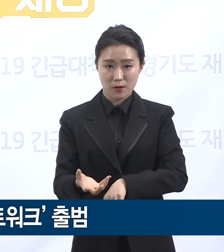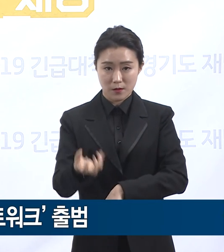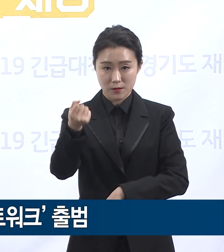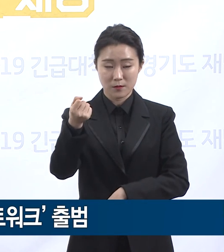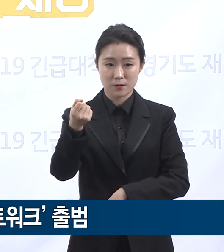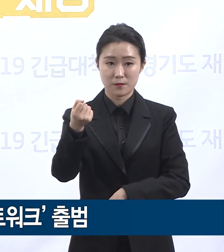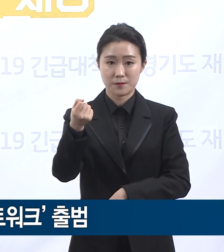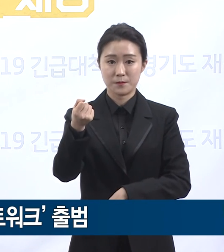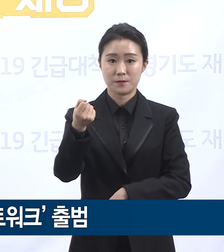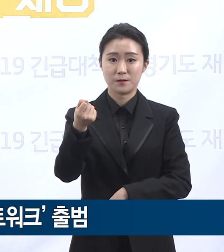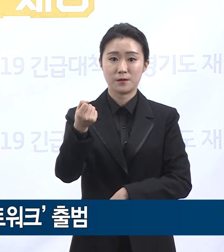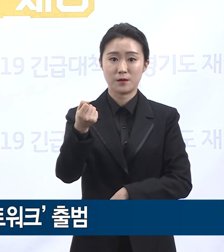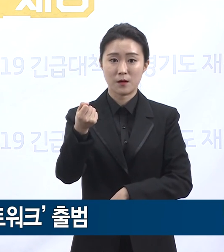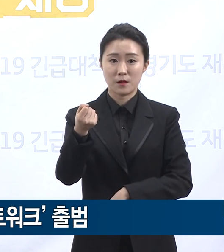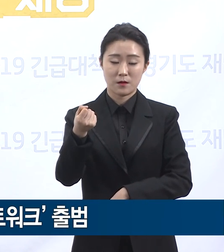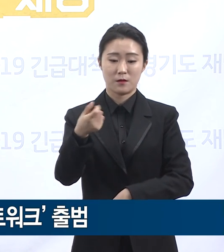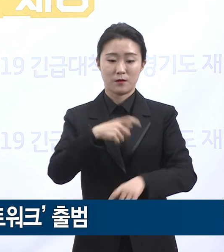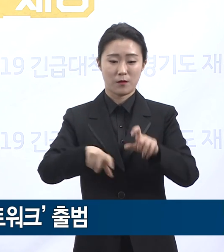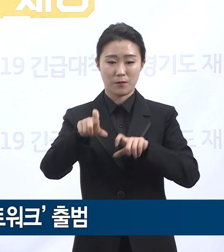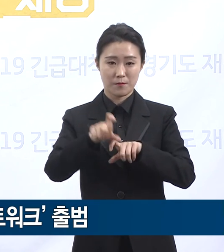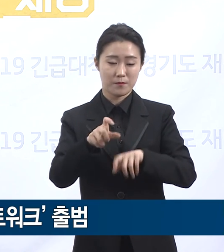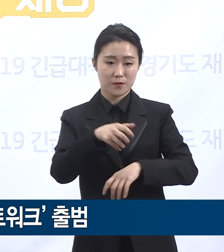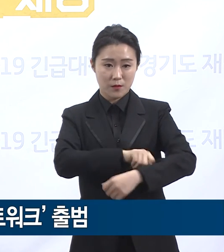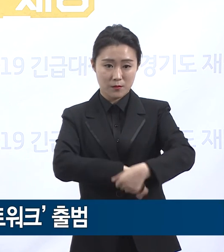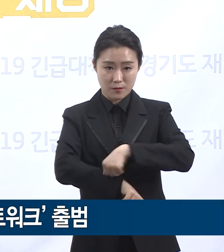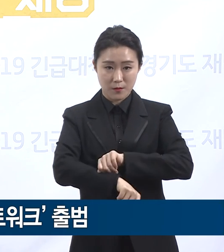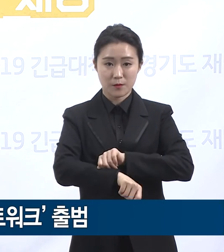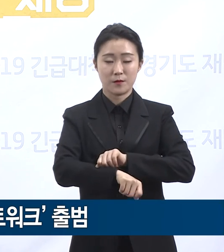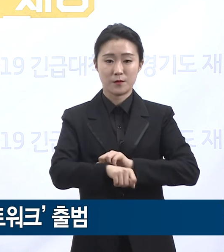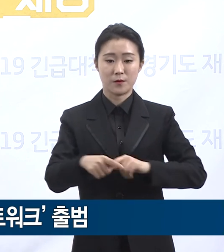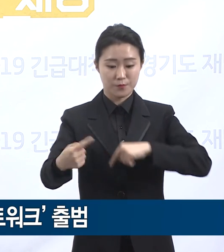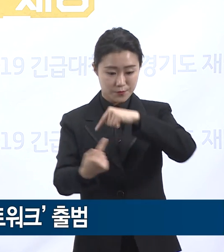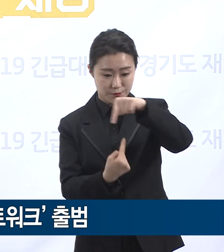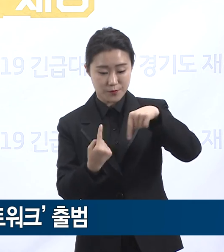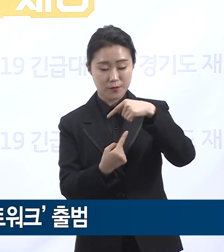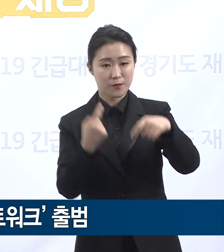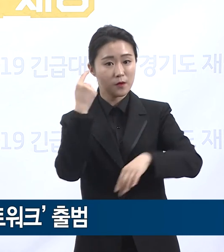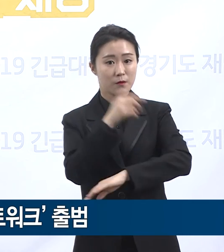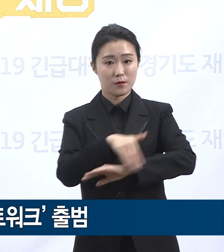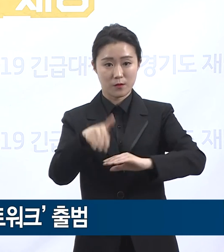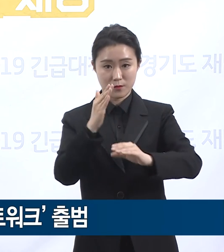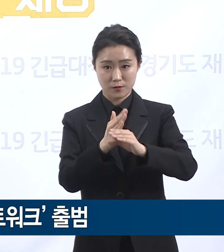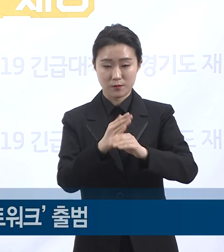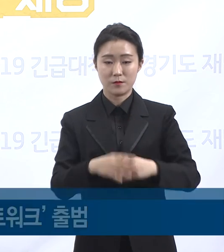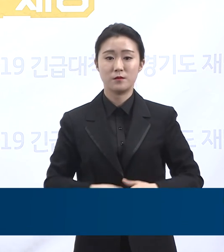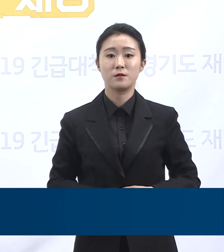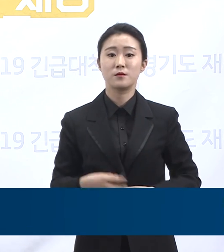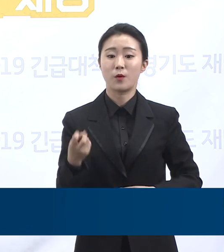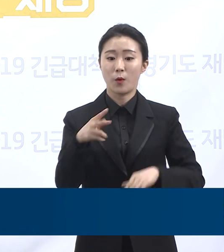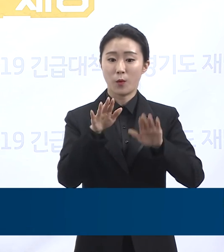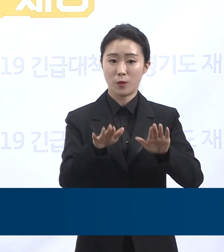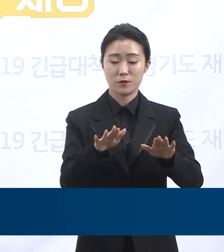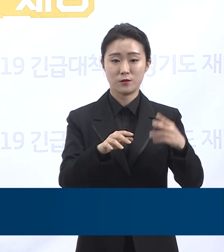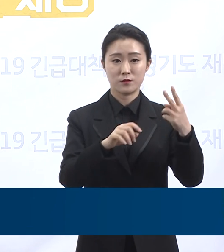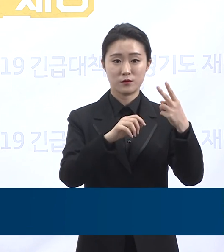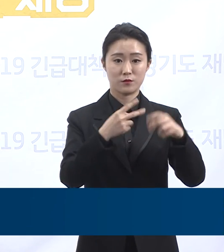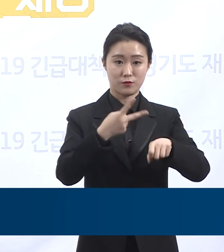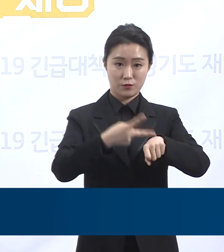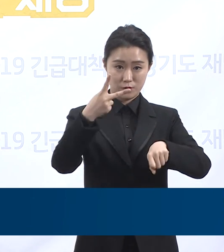작동시킬 계획임을 말씀드립니다. 아울러 오늘 2시에는 이재명 지사님 주제로 도내